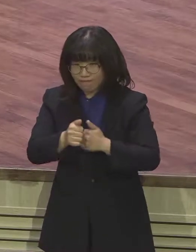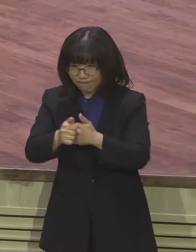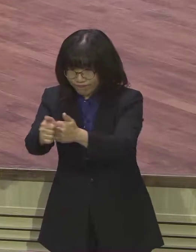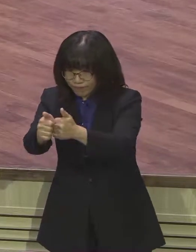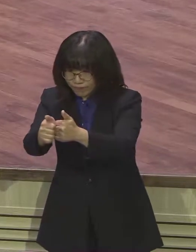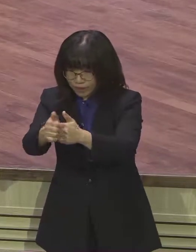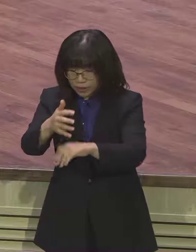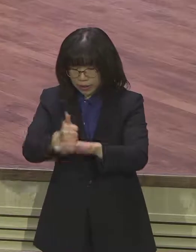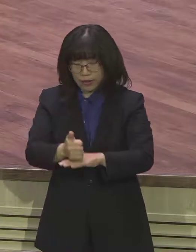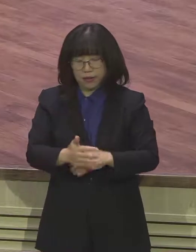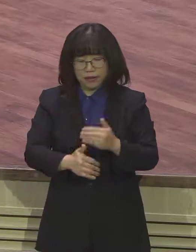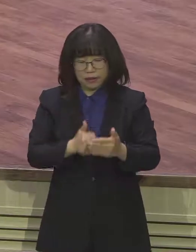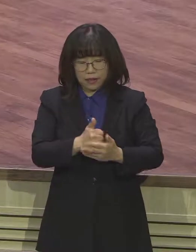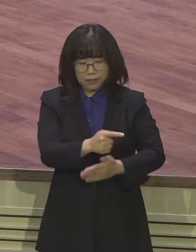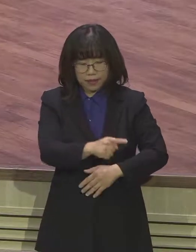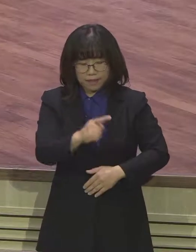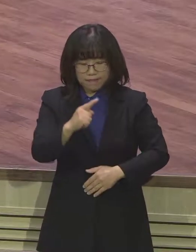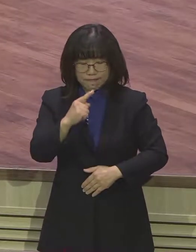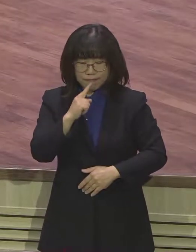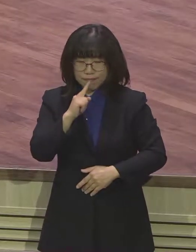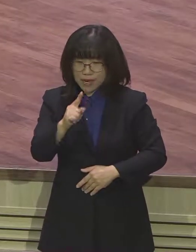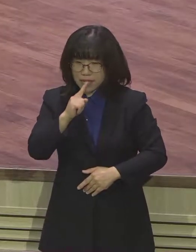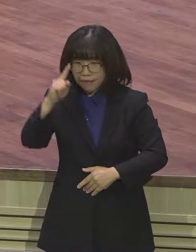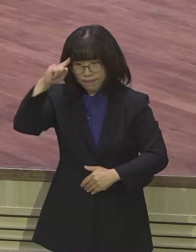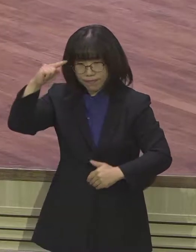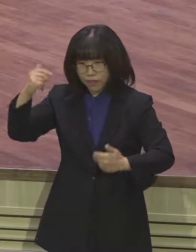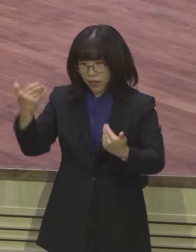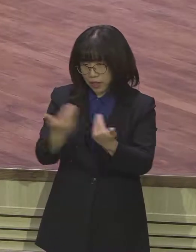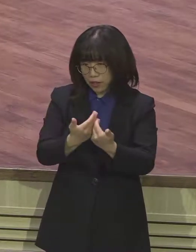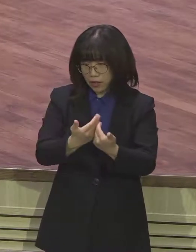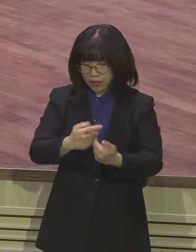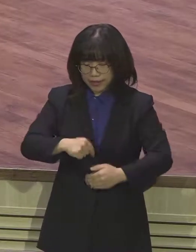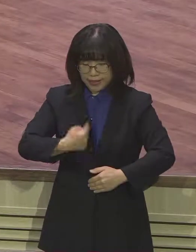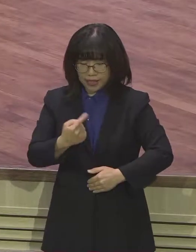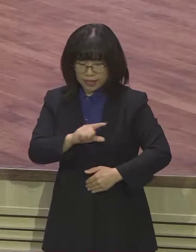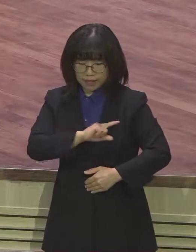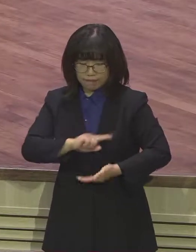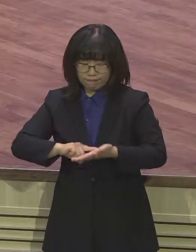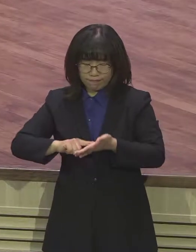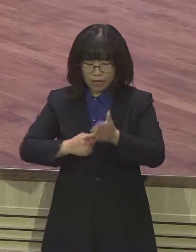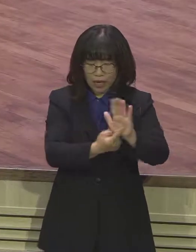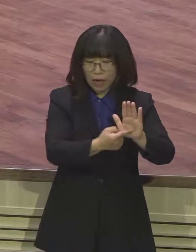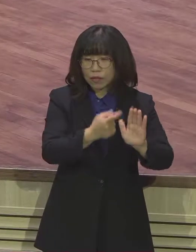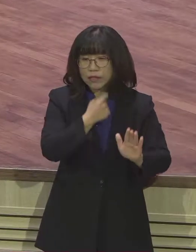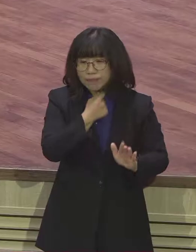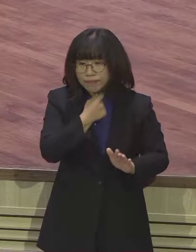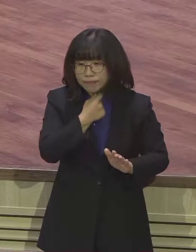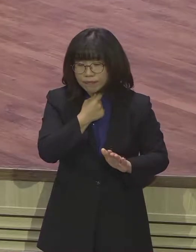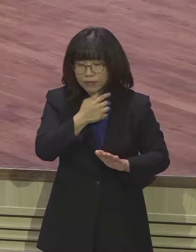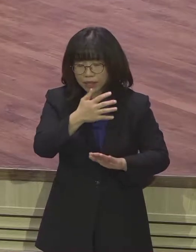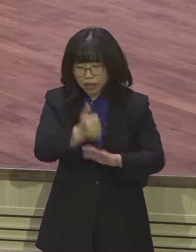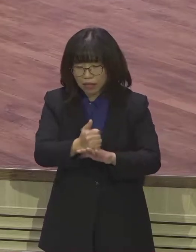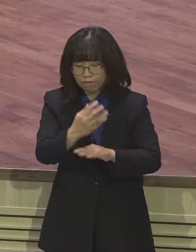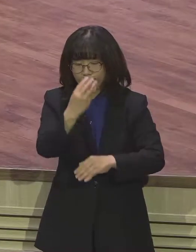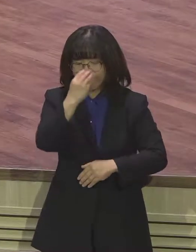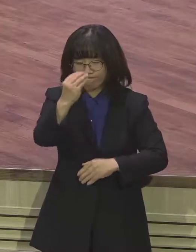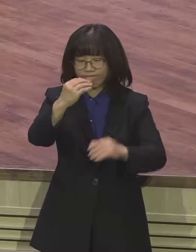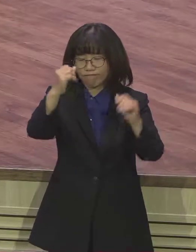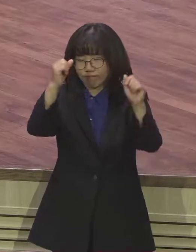하나님을 대적하며 우리의 이름을 내자라는 것입니다. 그러한 하늘을 찌르지단 그들의 교만이 결국은 무너지는 인생으로 전략하고